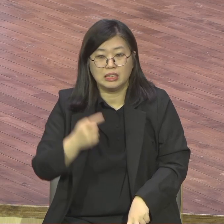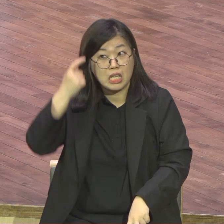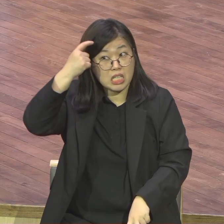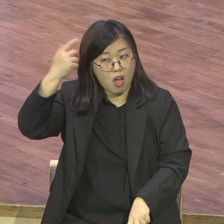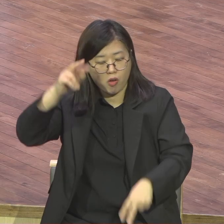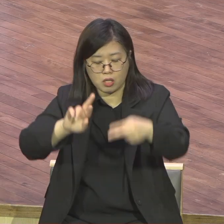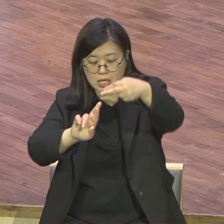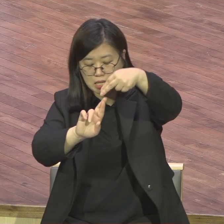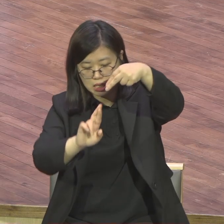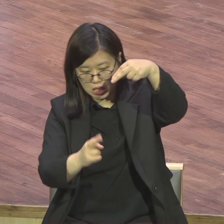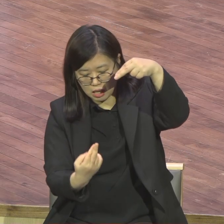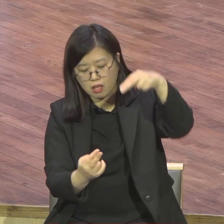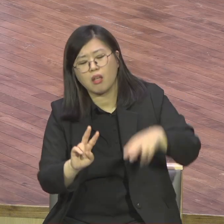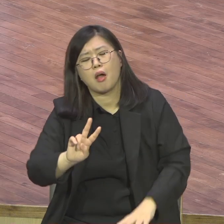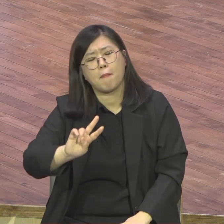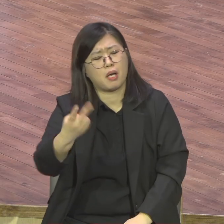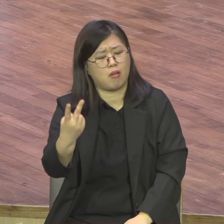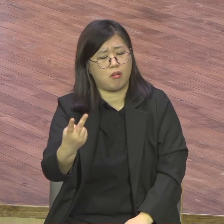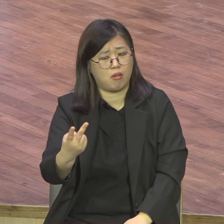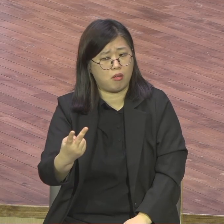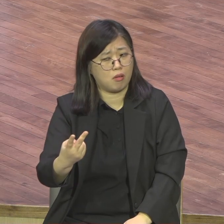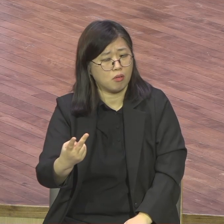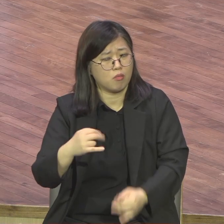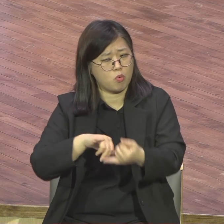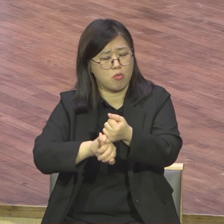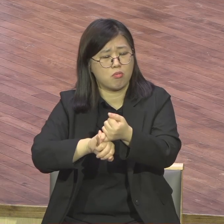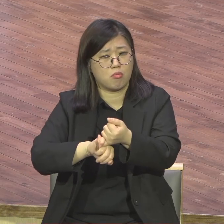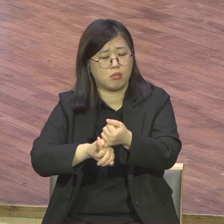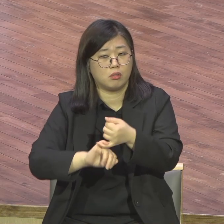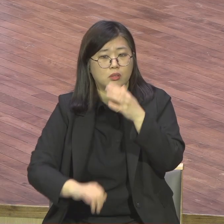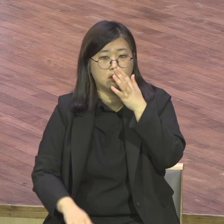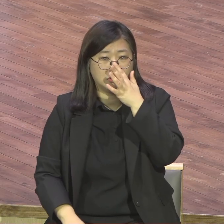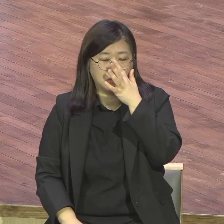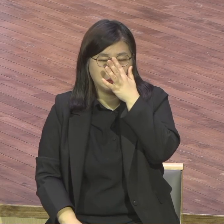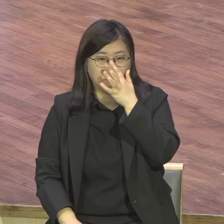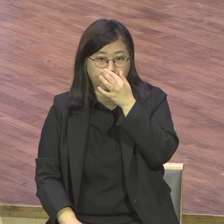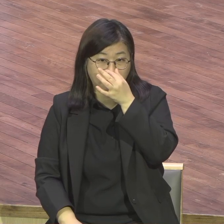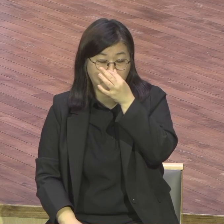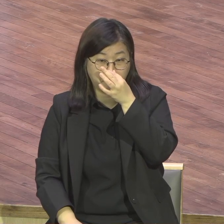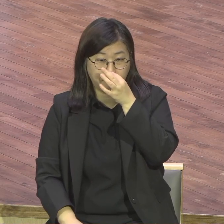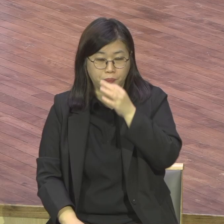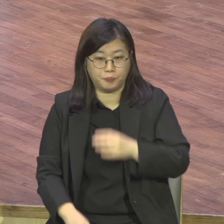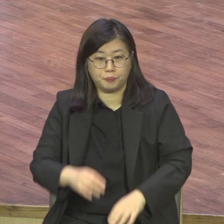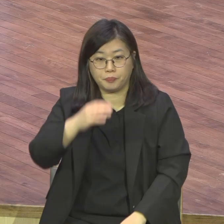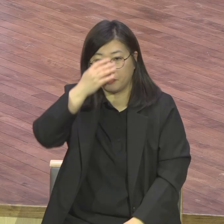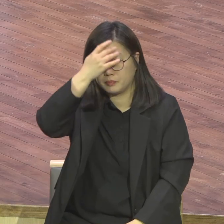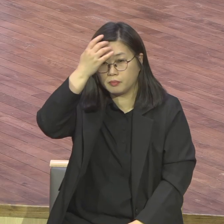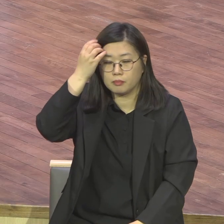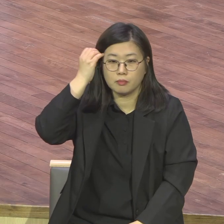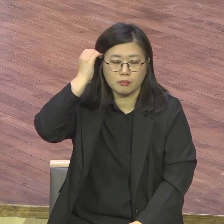하나님이 바꿔주세요 베드로 보세요 급쟁이 요한하드 시모나